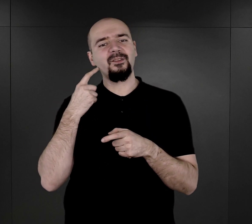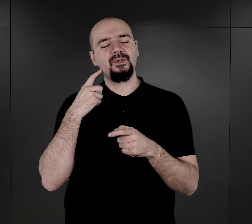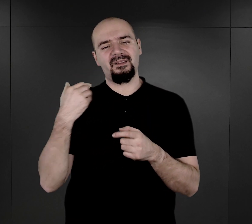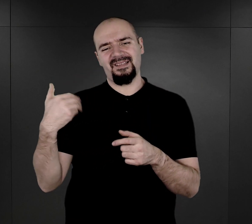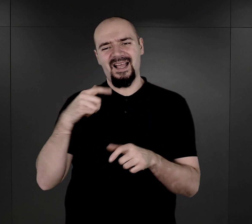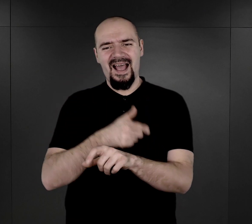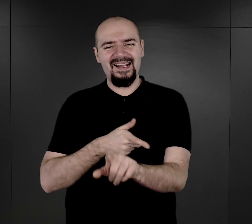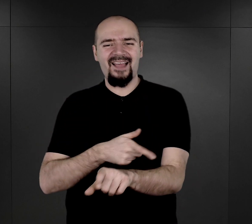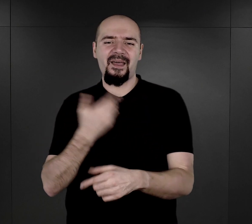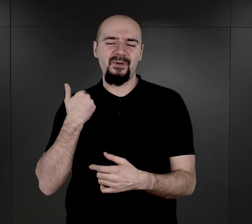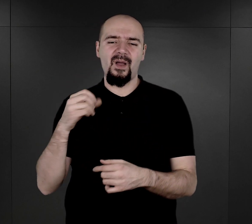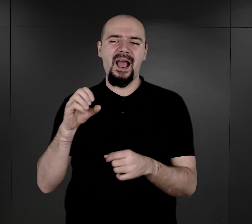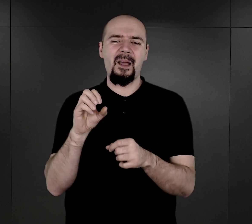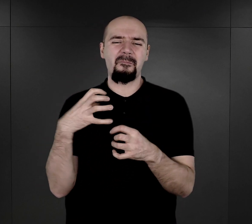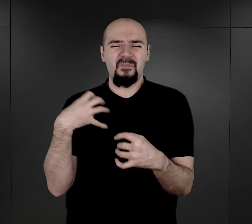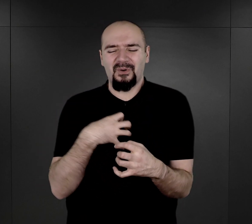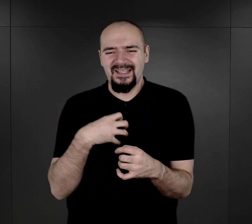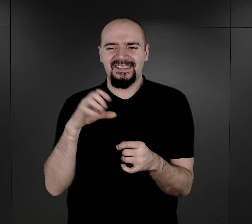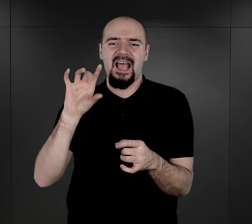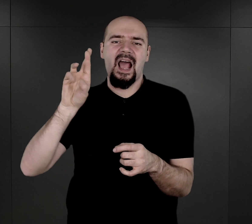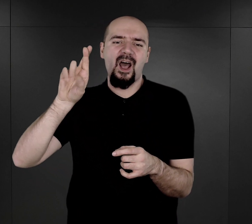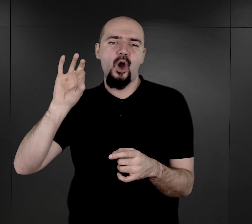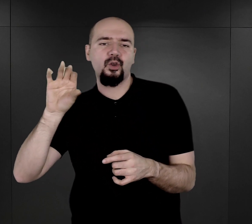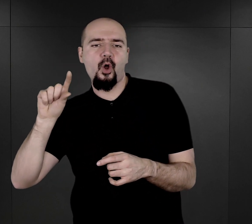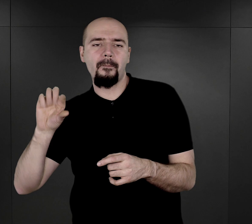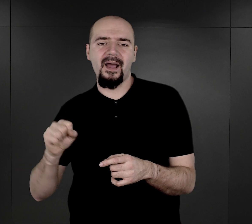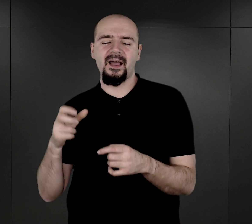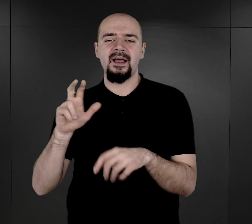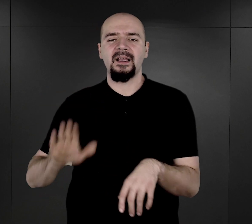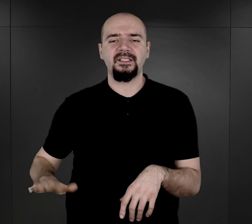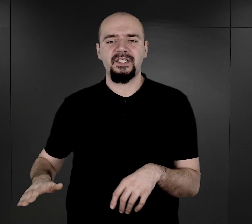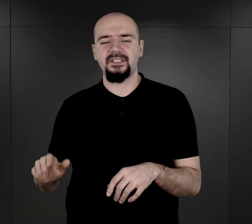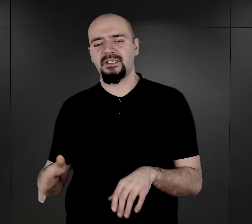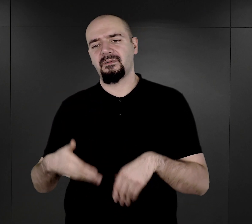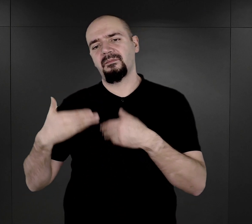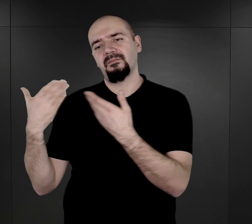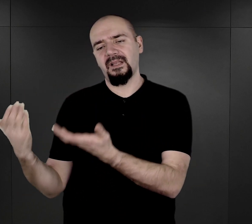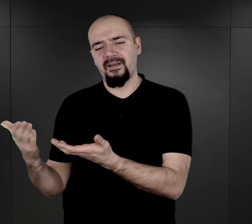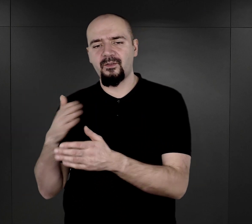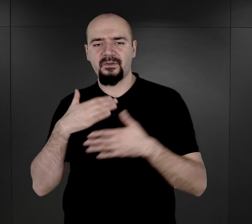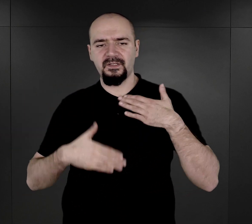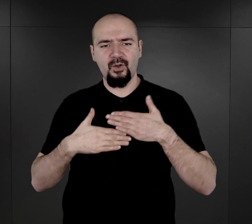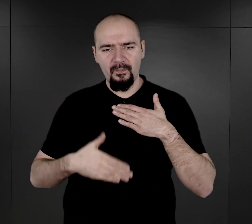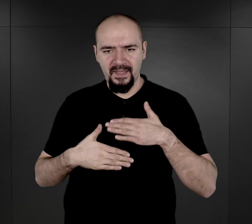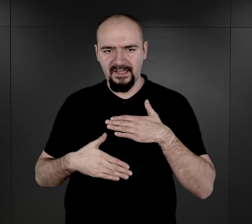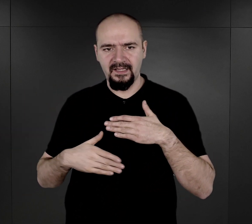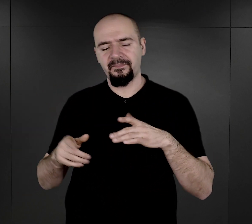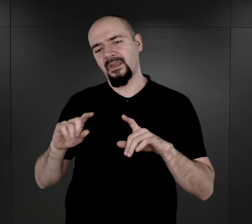była ropiejąca, bolesna. Dzieci poddawano przede wszystkim kąpieli, to znaczy normalna